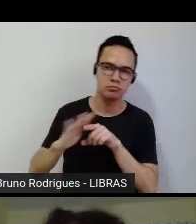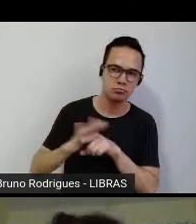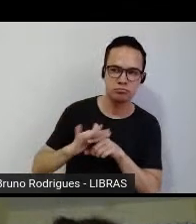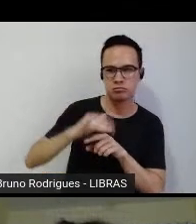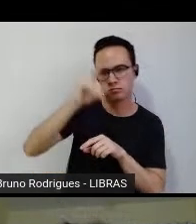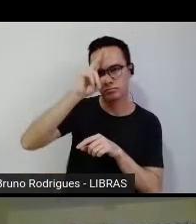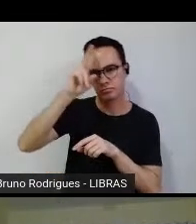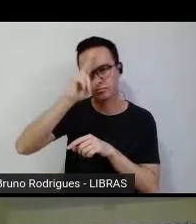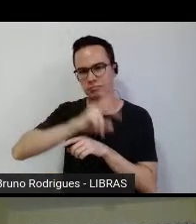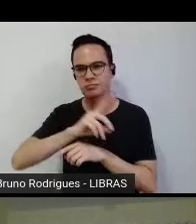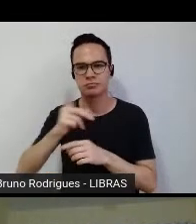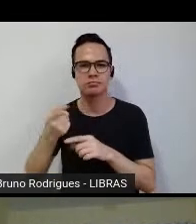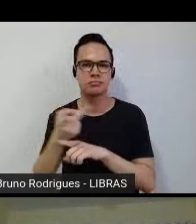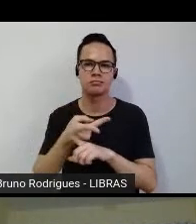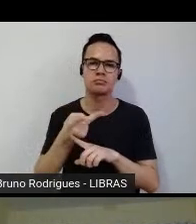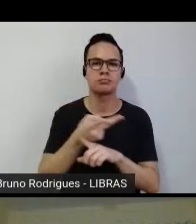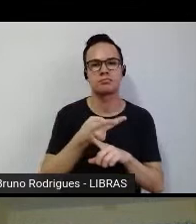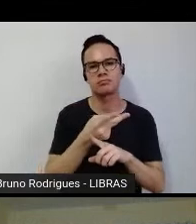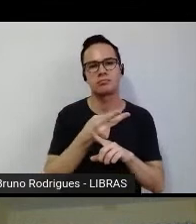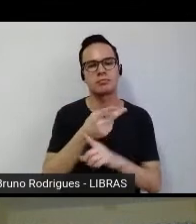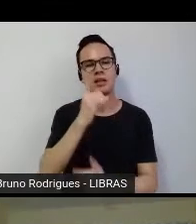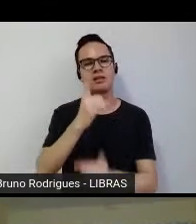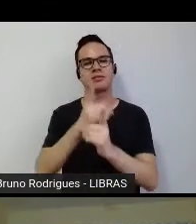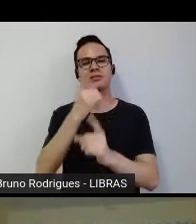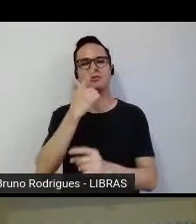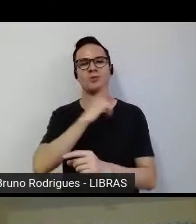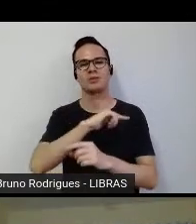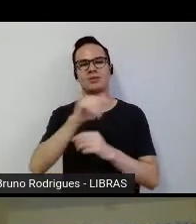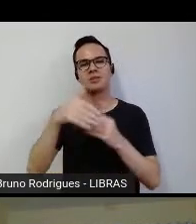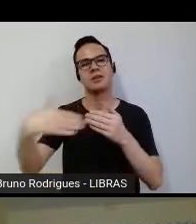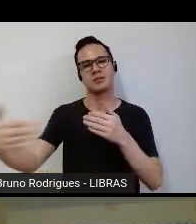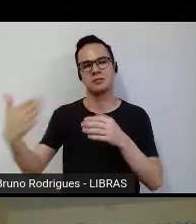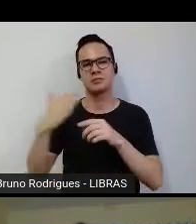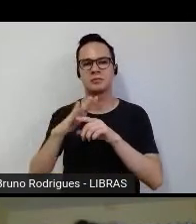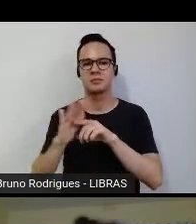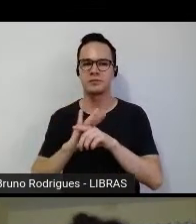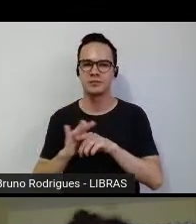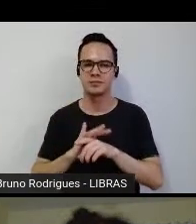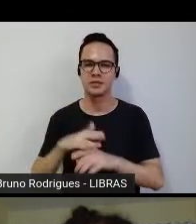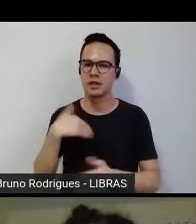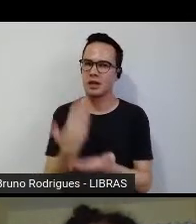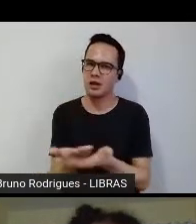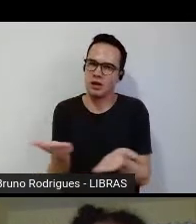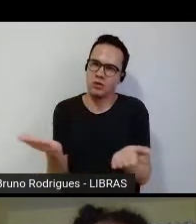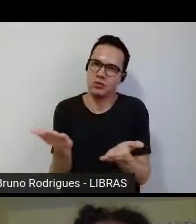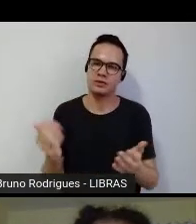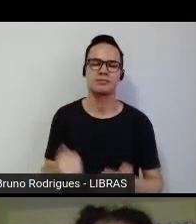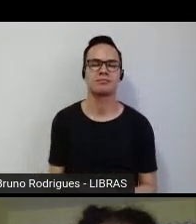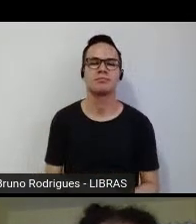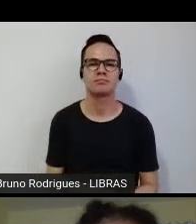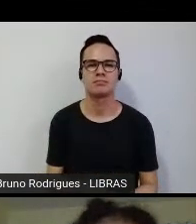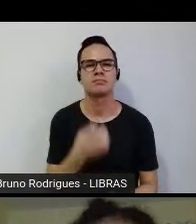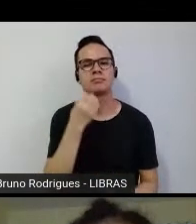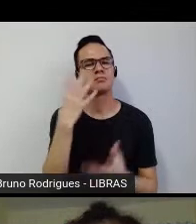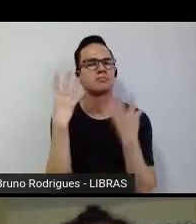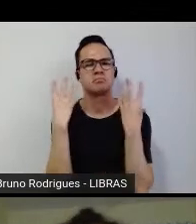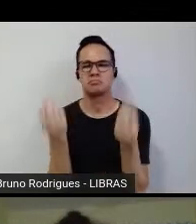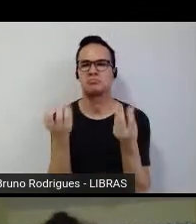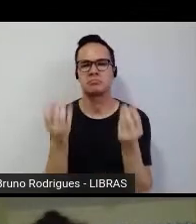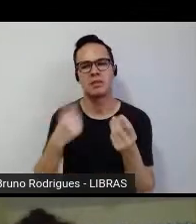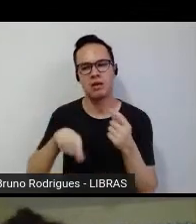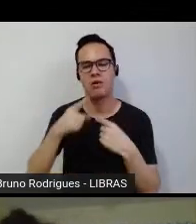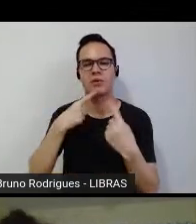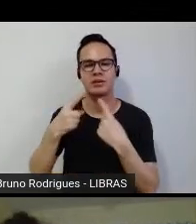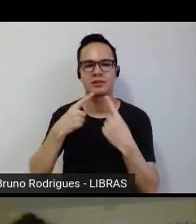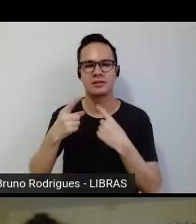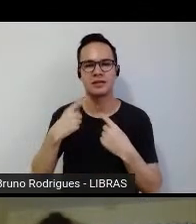diz a Silvana, e a partir daí a gente seguiu na pesquisa e estamos até hoje, enfim, um monte de coisa aí para a gente conversar,